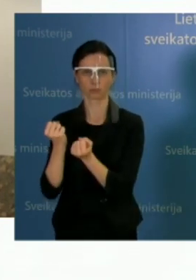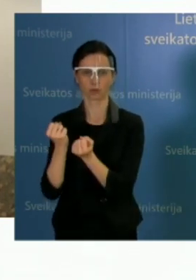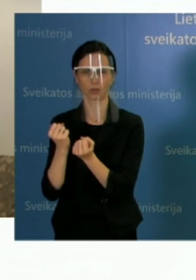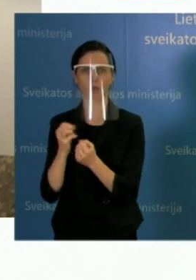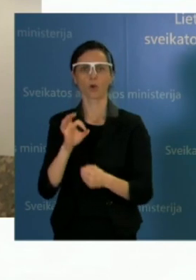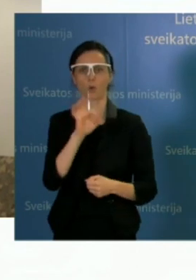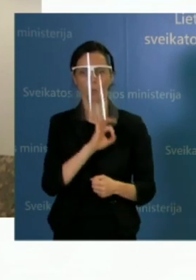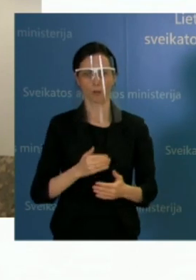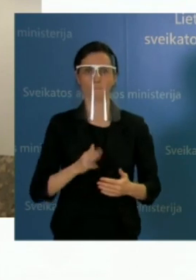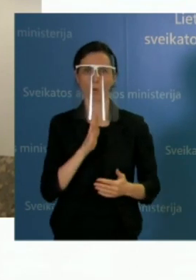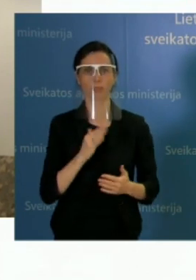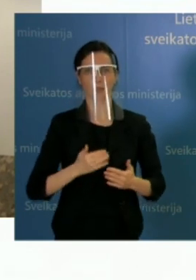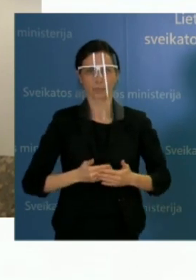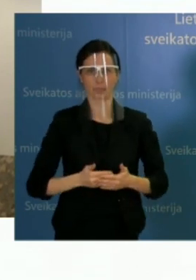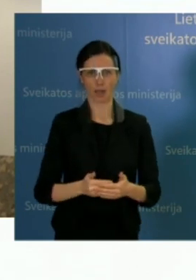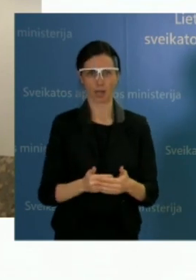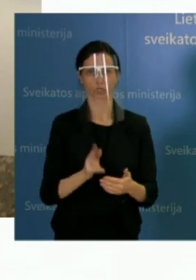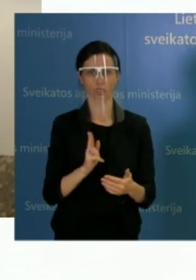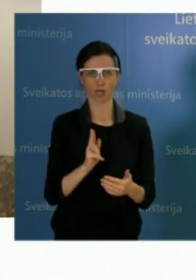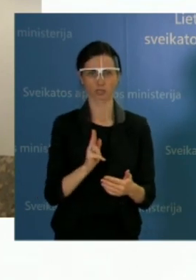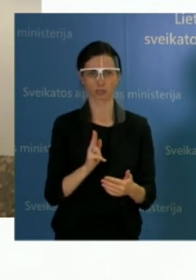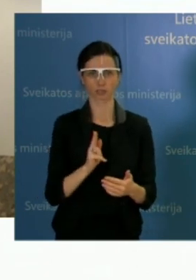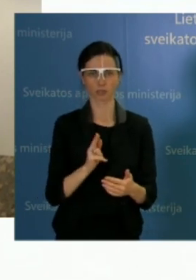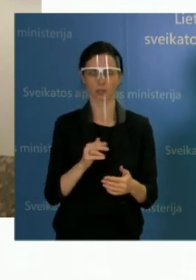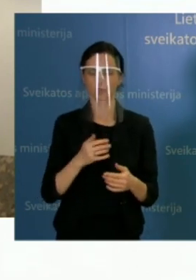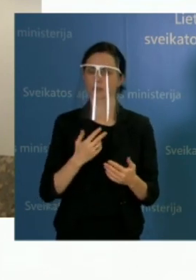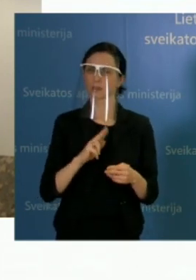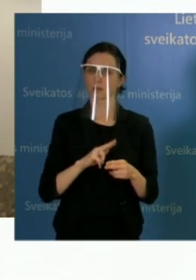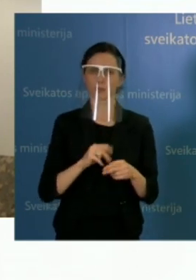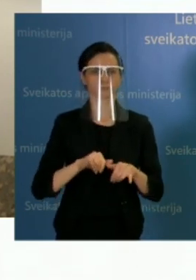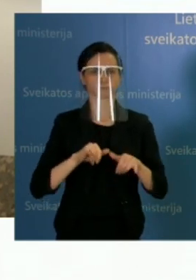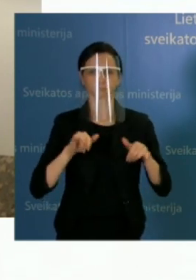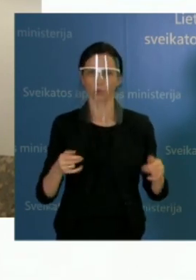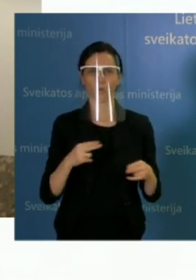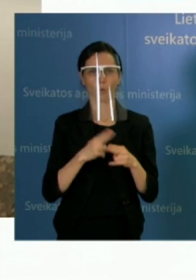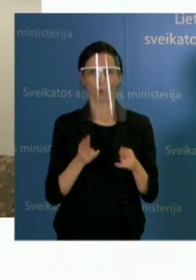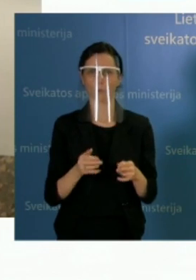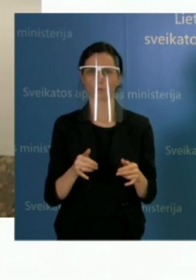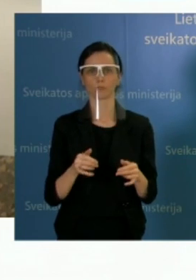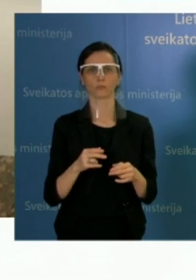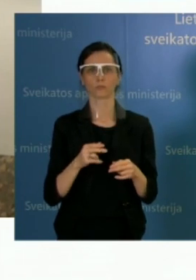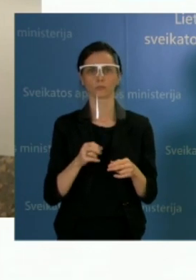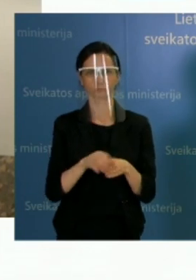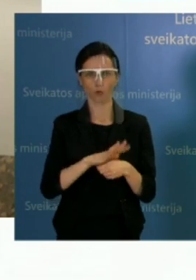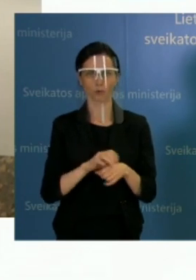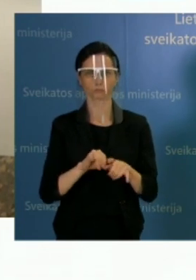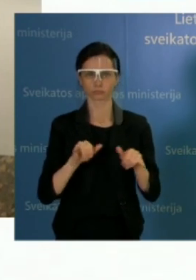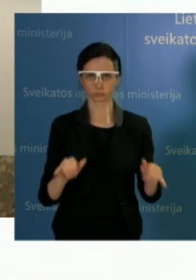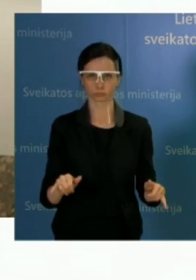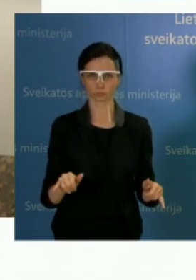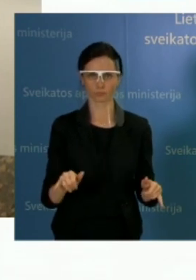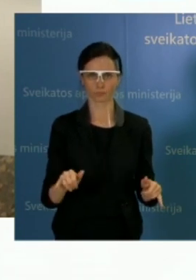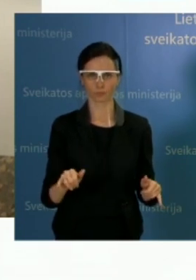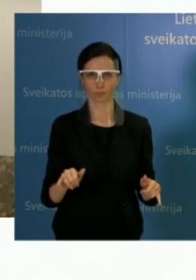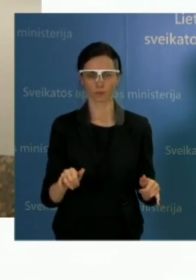tarpė yra labai didelis išplitės sardomumas COVID-liga. Yra nemaža dalis